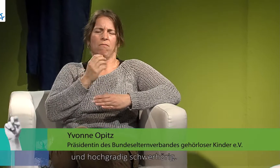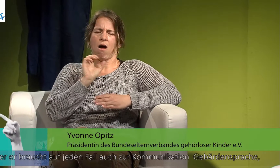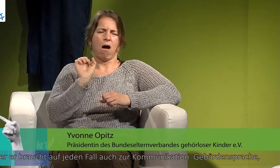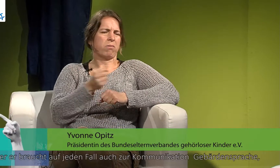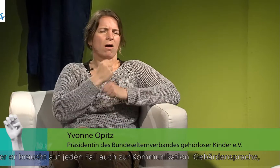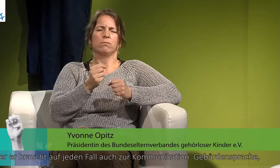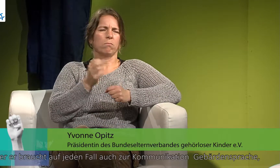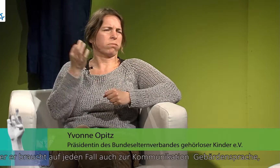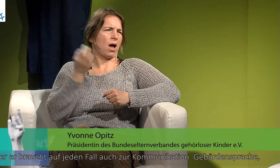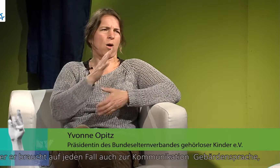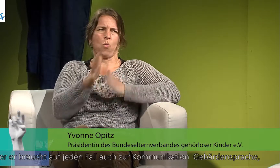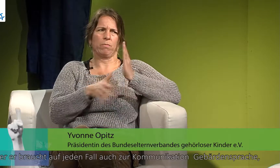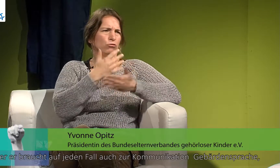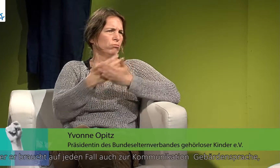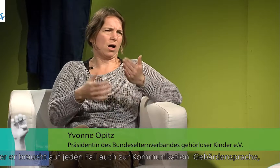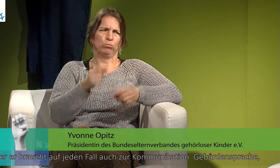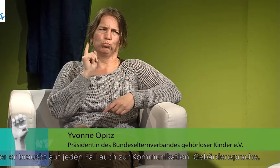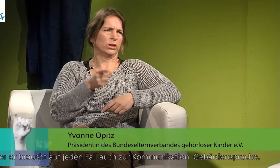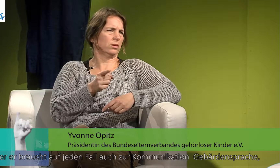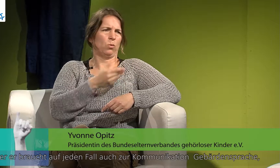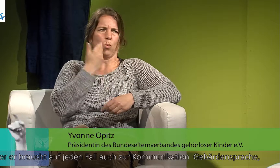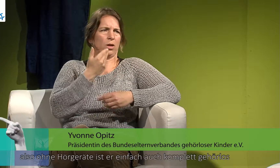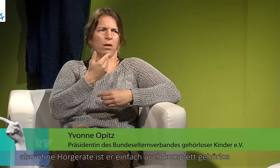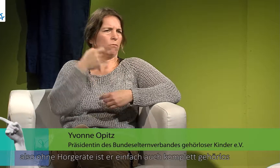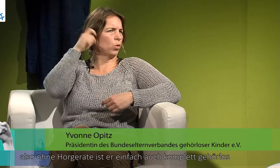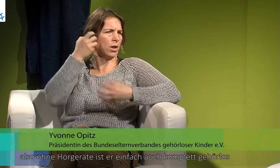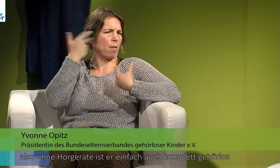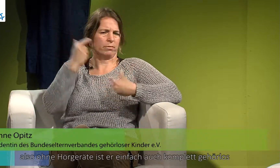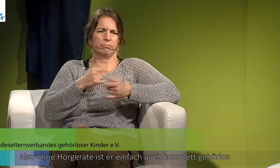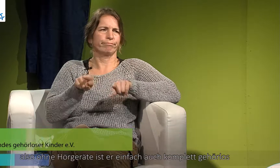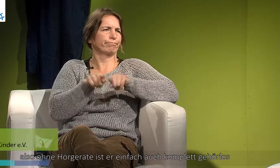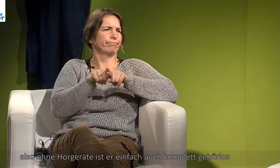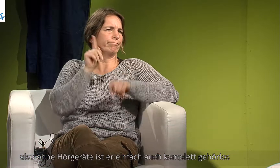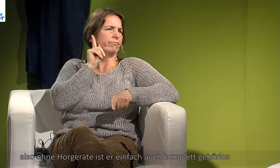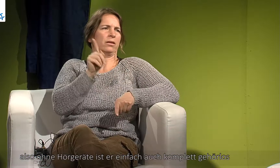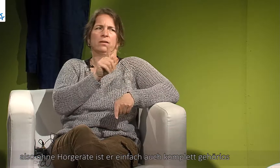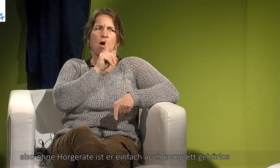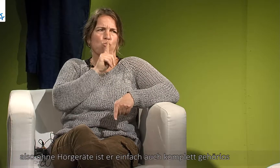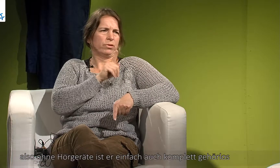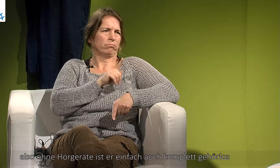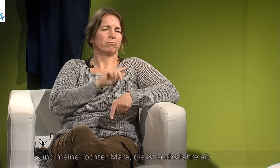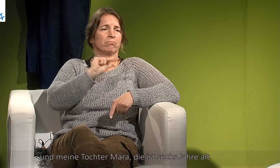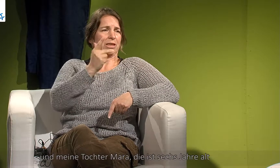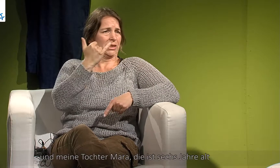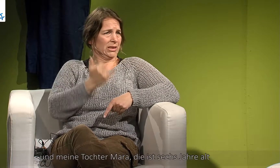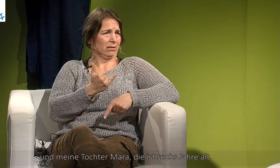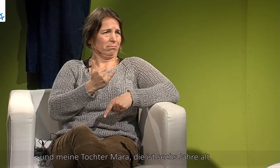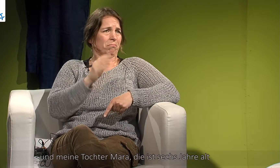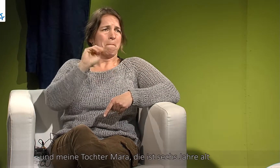Aber er braucht auf jeden Fall auch zur Kommunikation Gebärdensprache. Also ohne Hörgeräte ist er einfach auch komplett gehörlos. Und meine